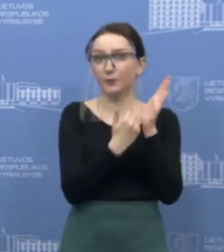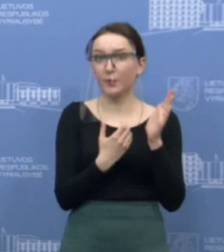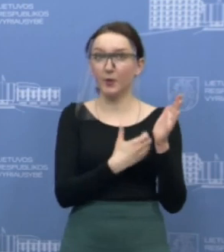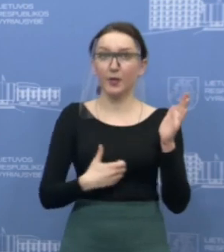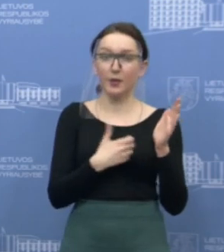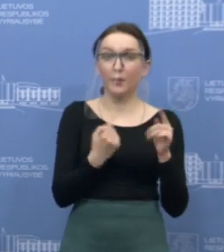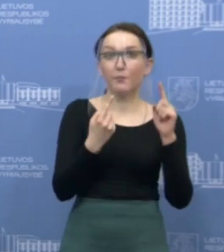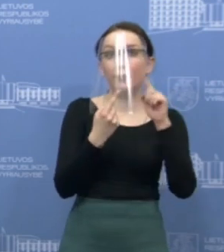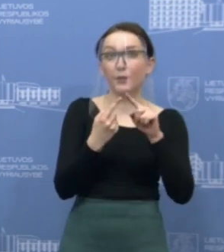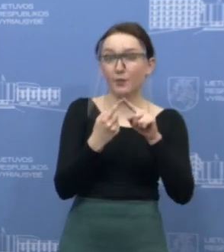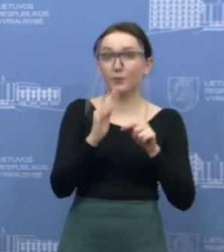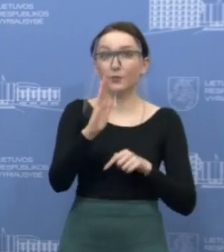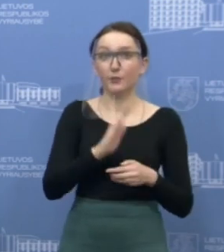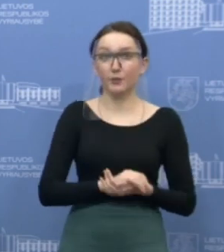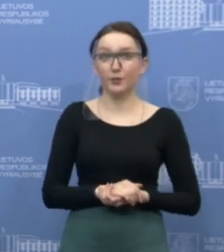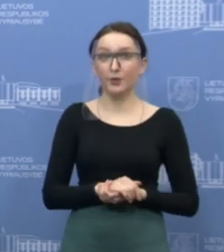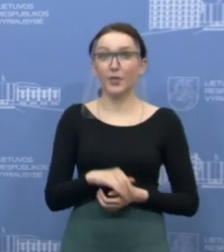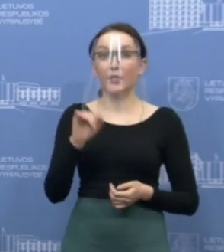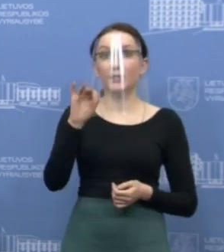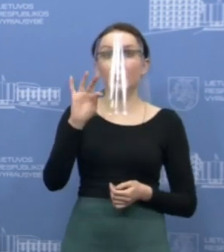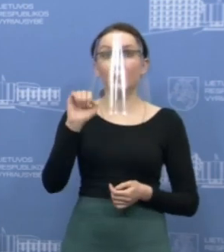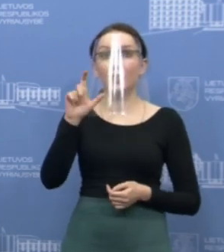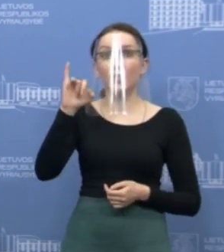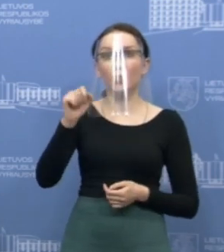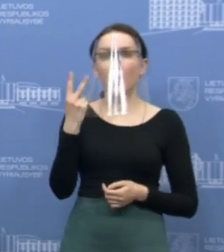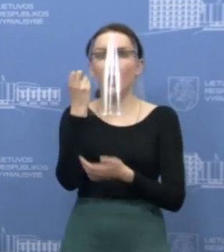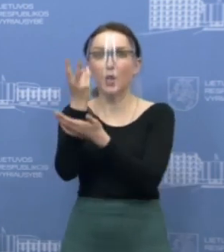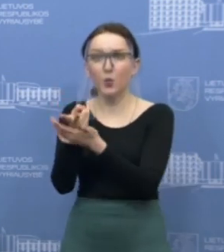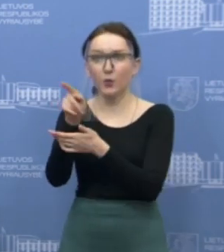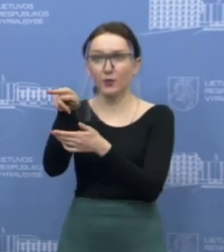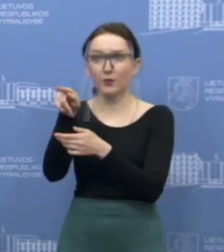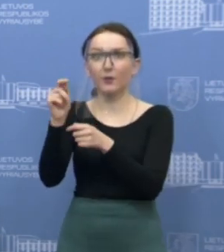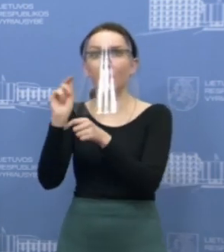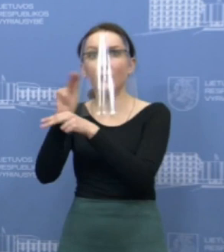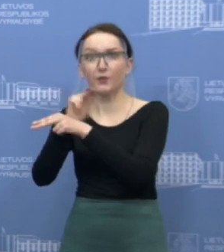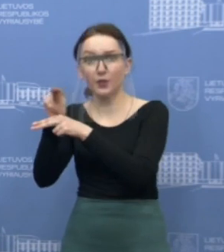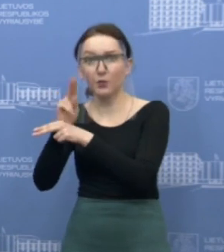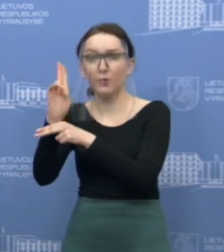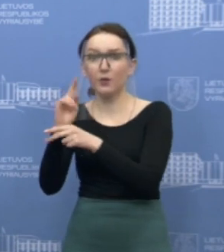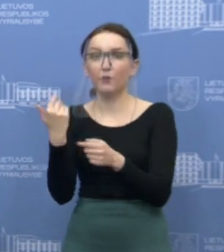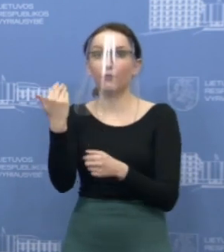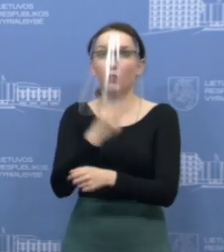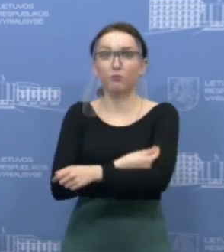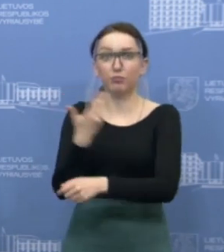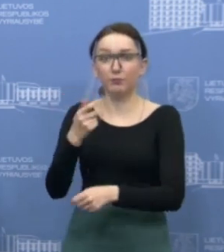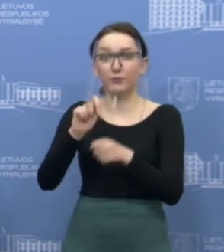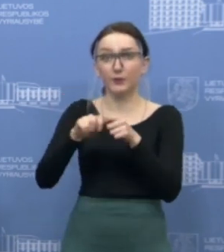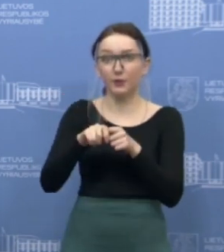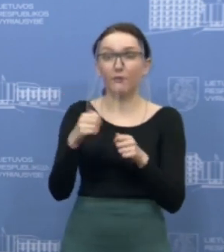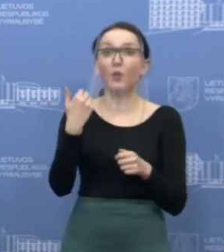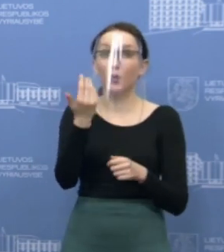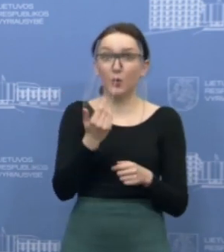prioritetai. Tai pirmiausia, turi būti stacionare, gydami pacientai tyrimi, tada turi būti tyrimi mėginiai